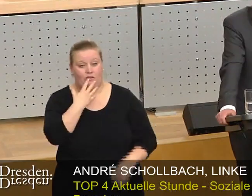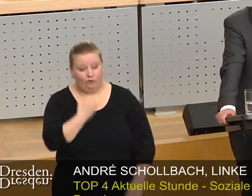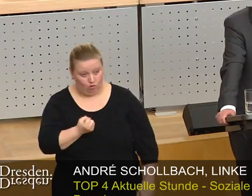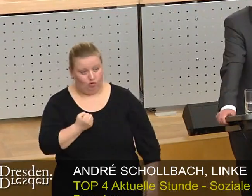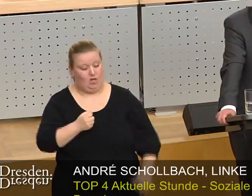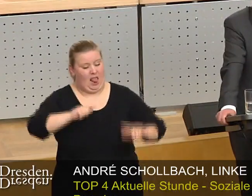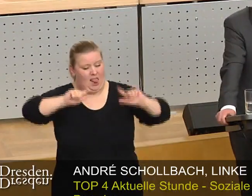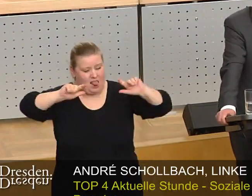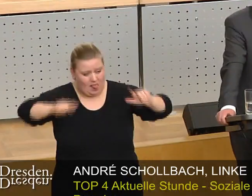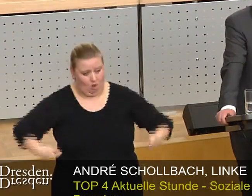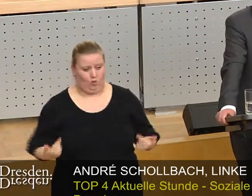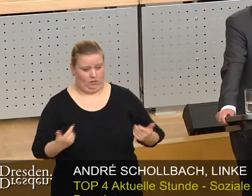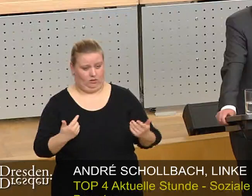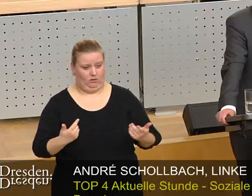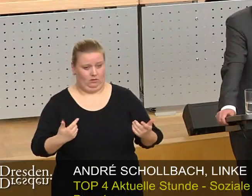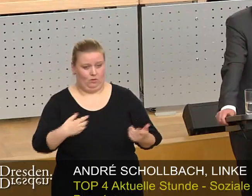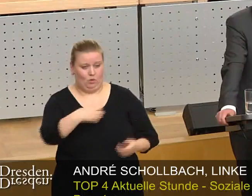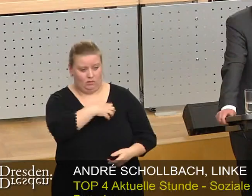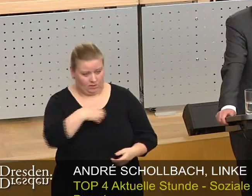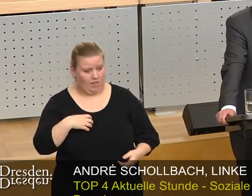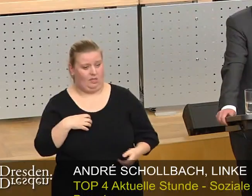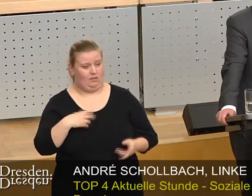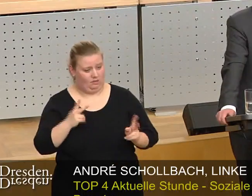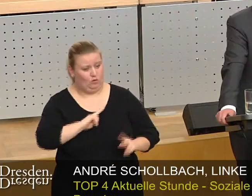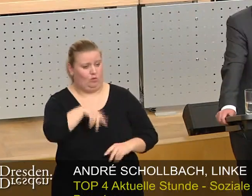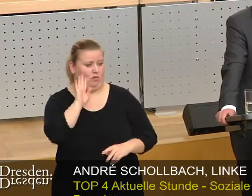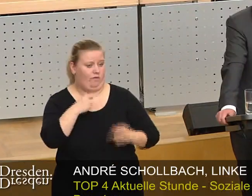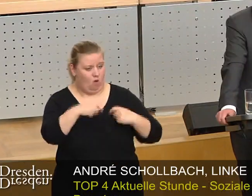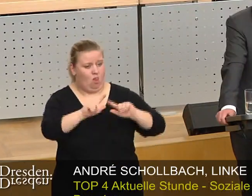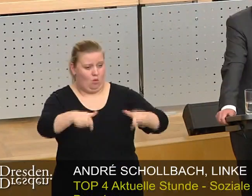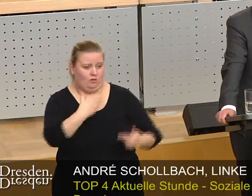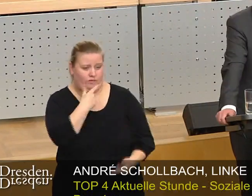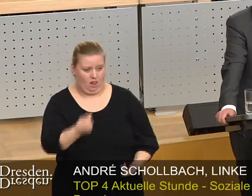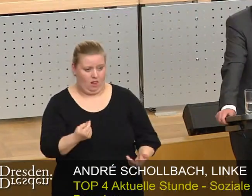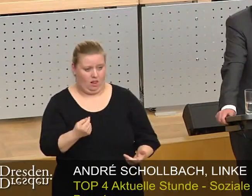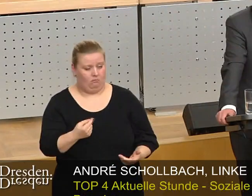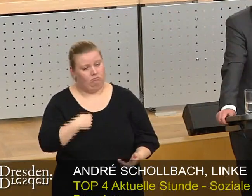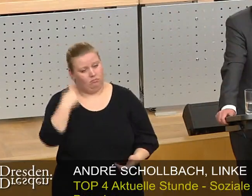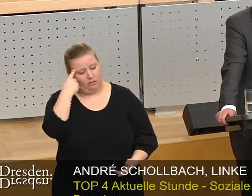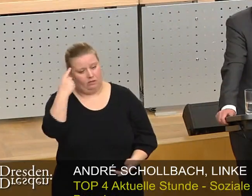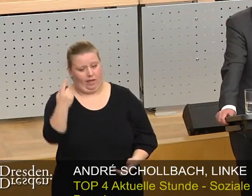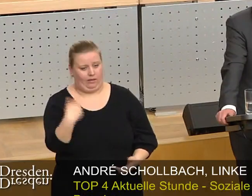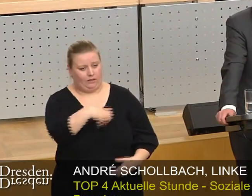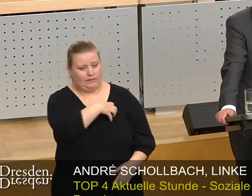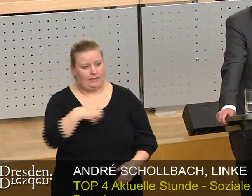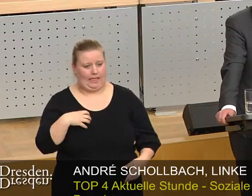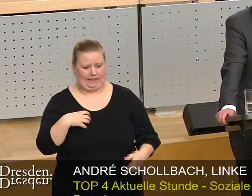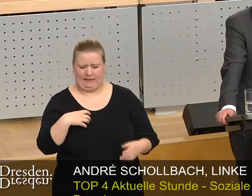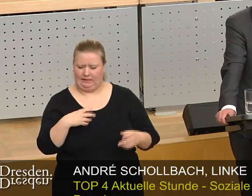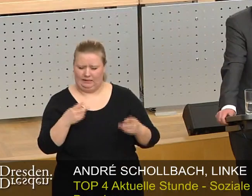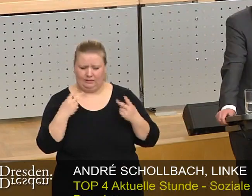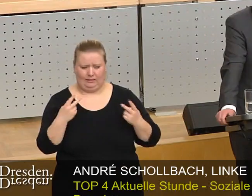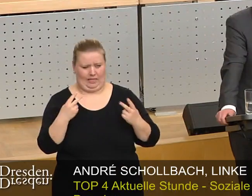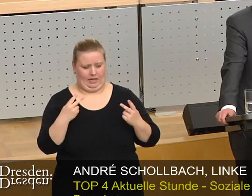es losgeht in Dresden mit dem sozialen Wohnungsbau. Wir meinen, dass Dresden dringend